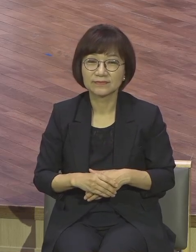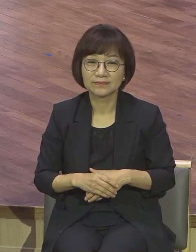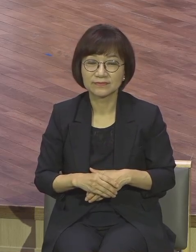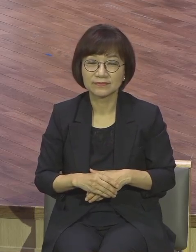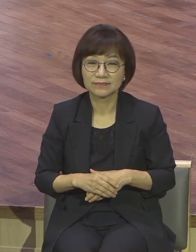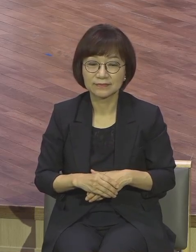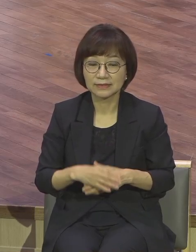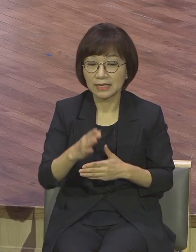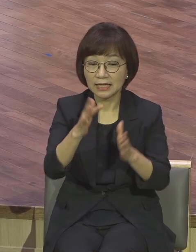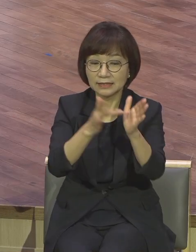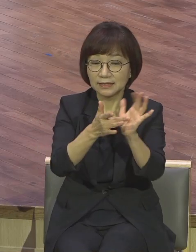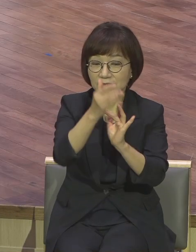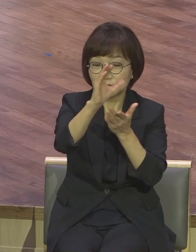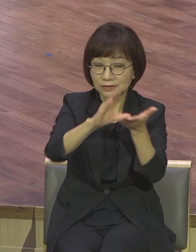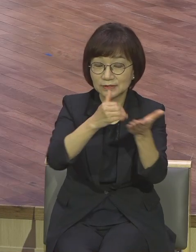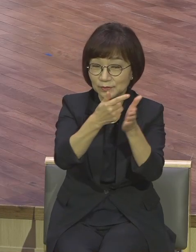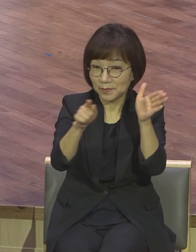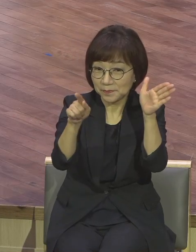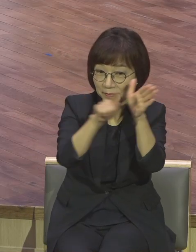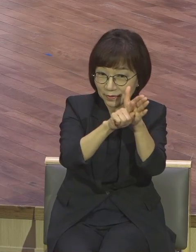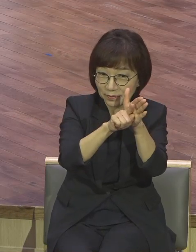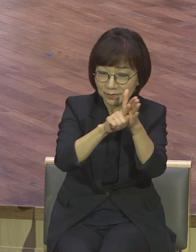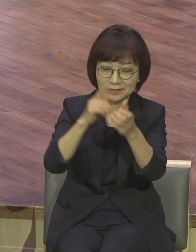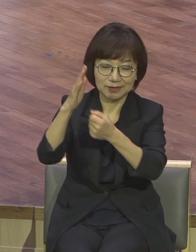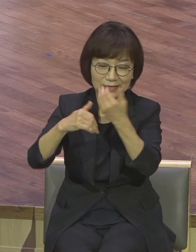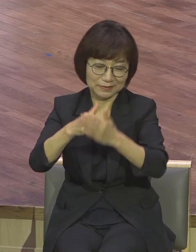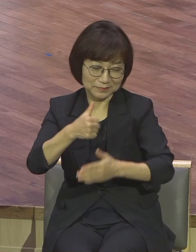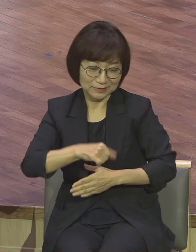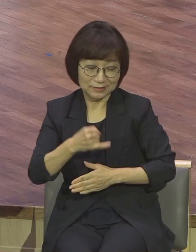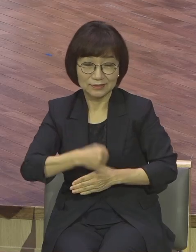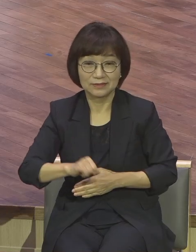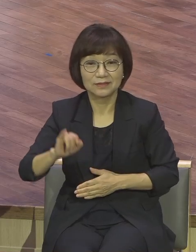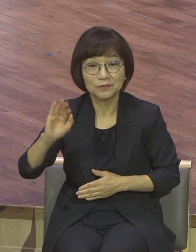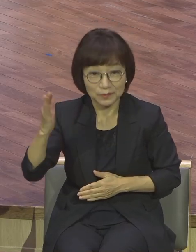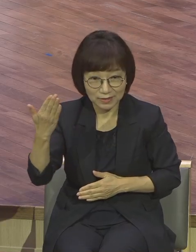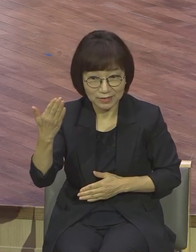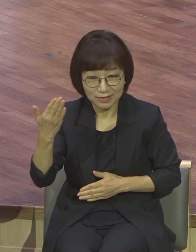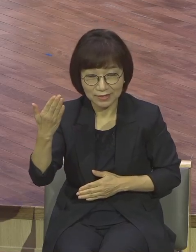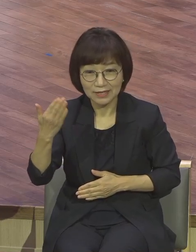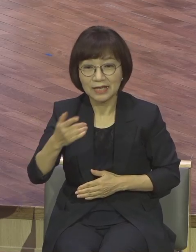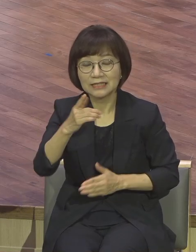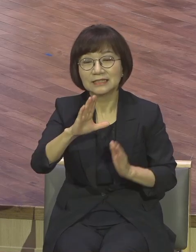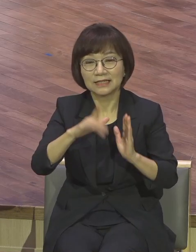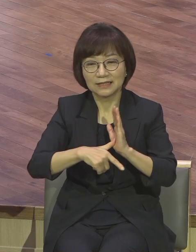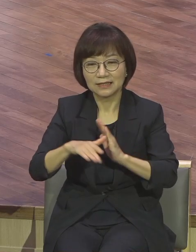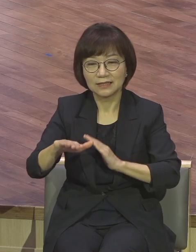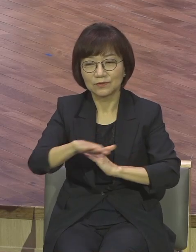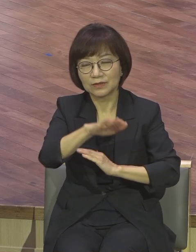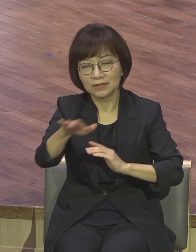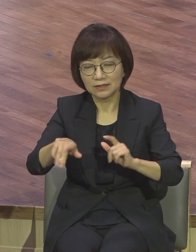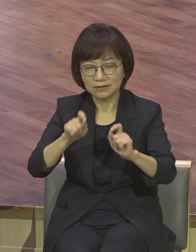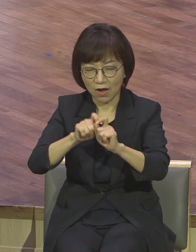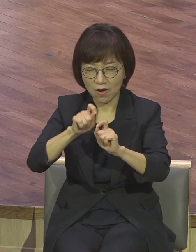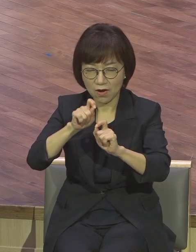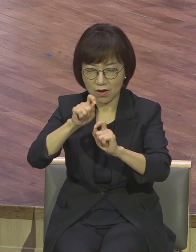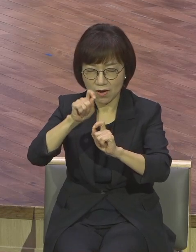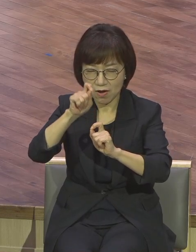하나님 자녀가 되는 순간에 우리는 예수 믿는 순간에 영원한 생명이 보장됩니다